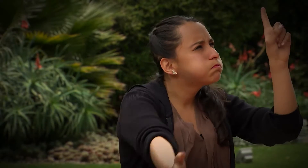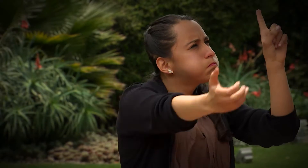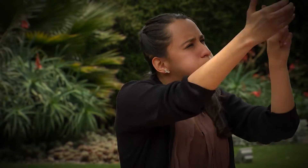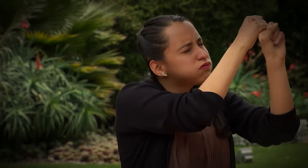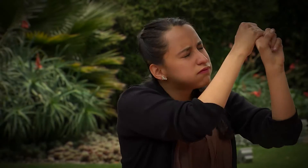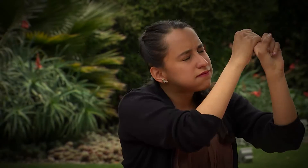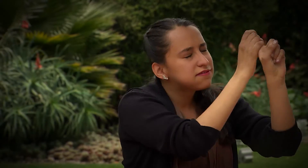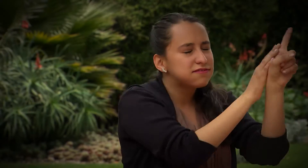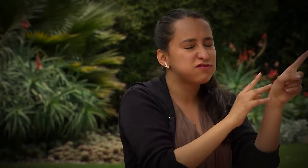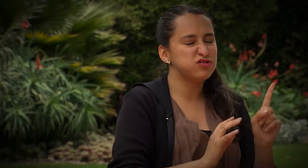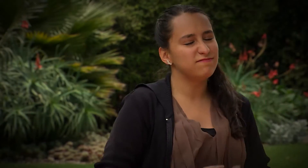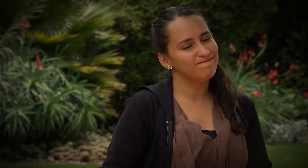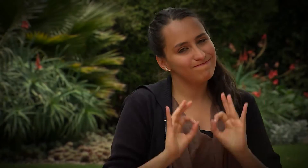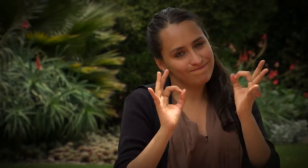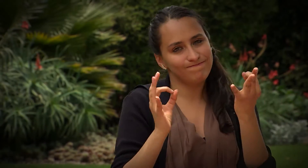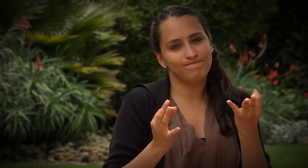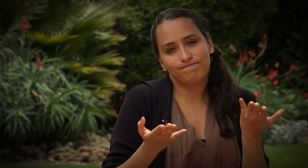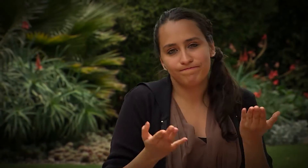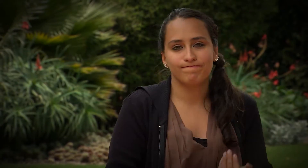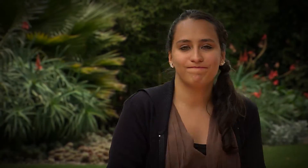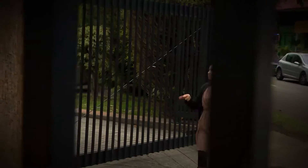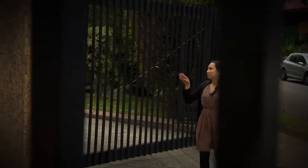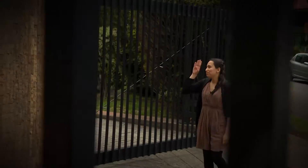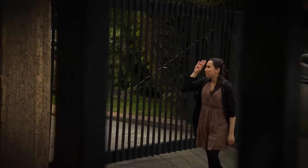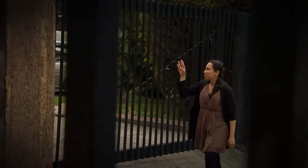lucha ardua los lleguemos a alcanzar. Música